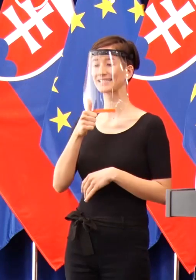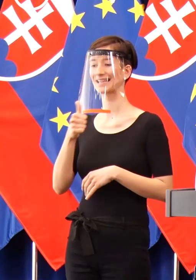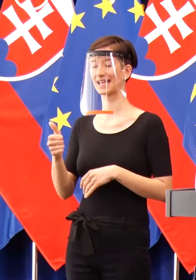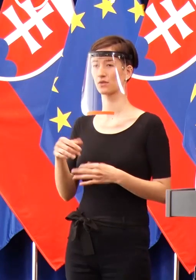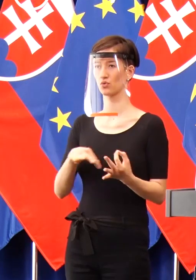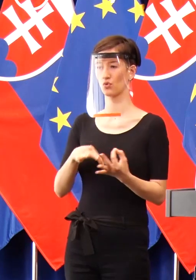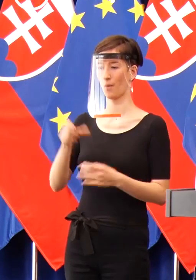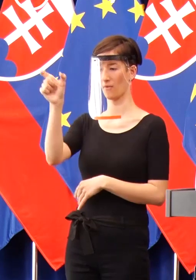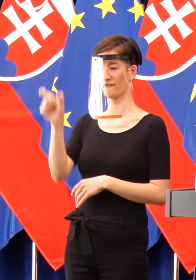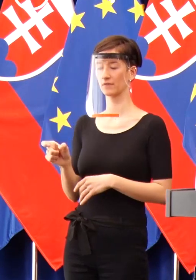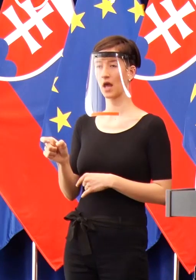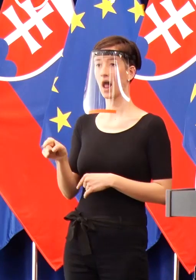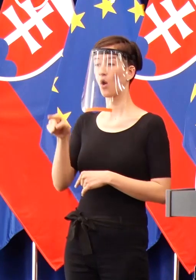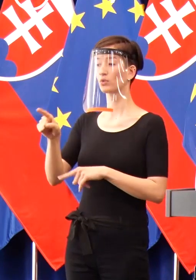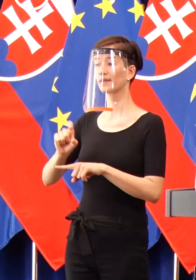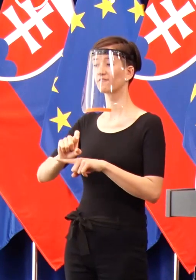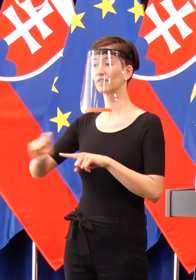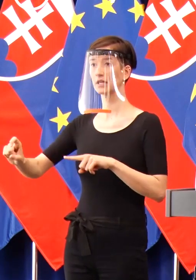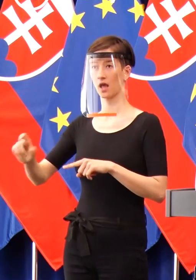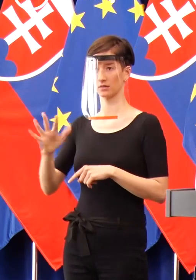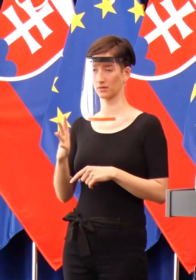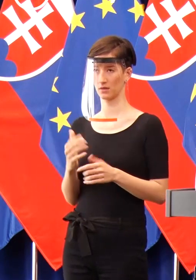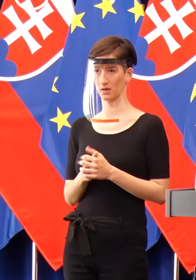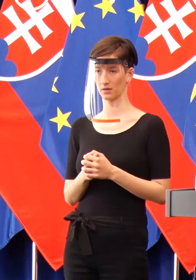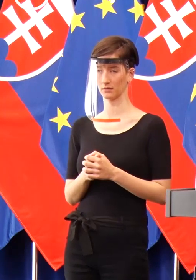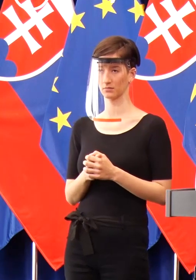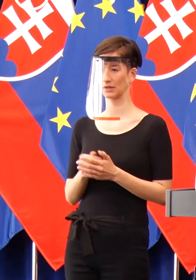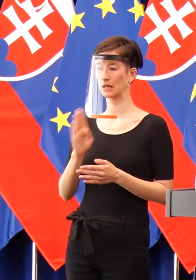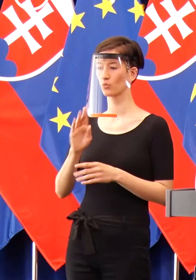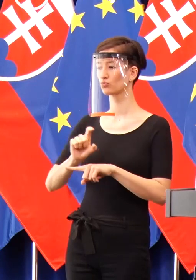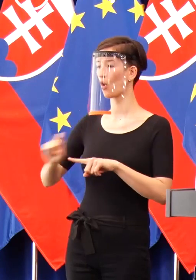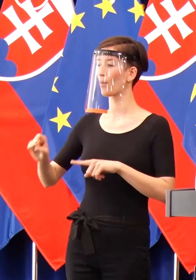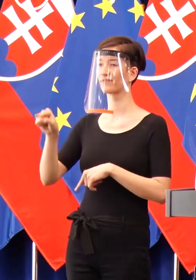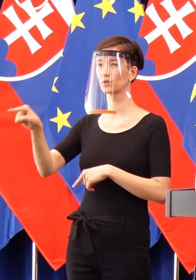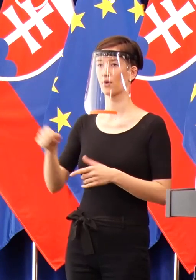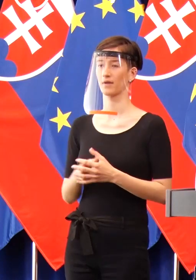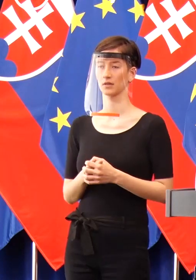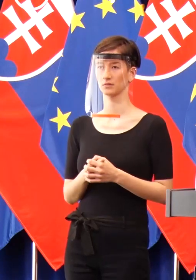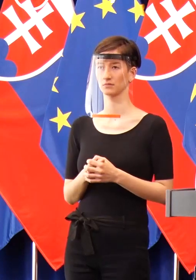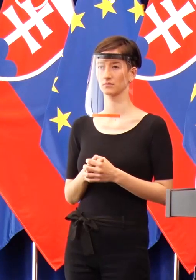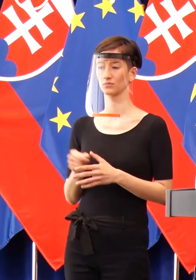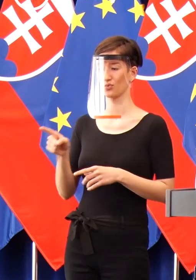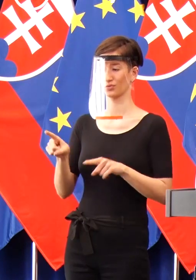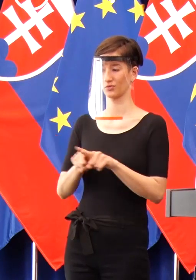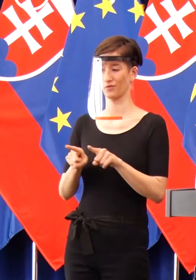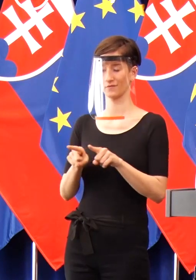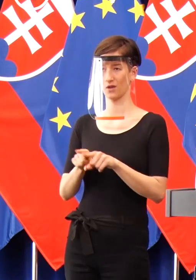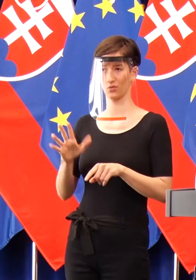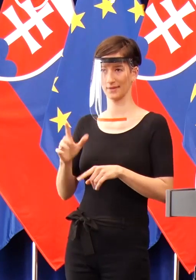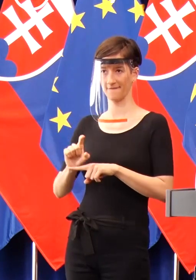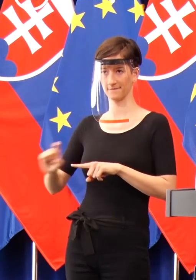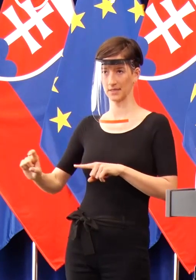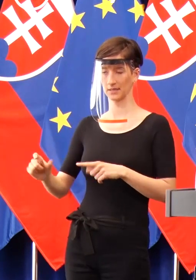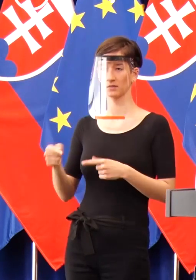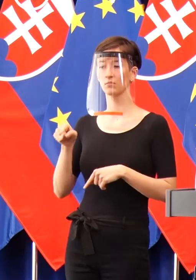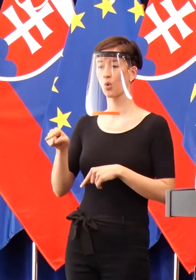sú vinní. Takisto ako nikto z majority nie je vinný, za to, že sa niekde nakazil. Takisto ani títo ľudia, ktorí prišli, napríklad v